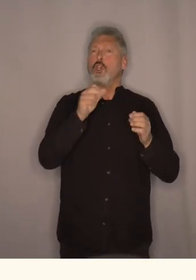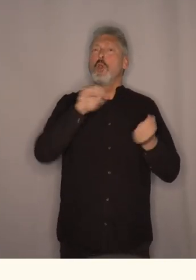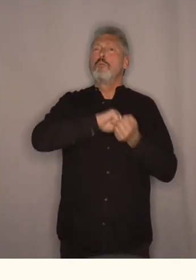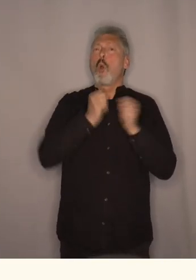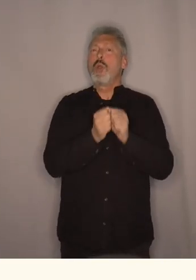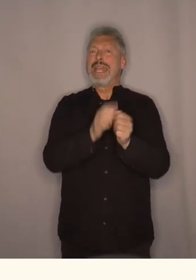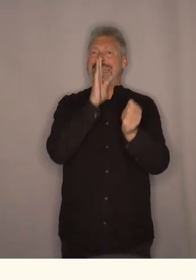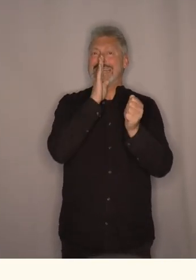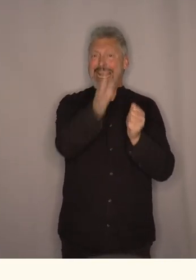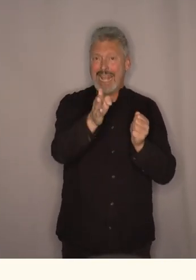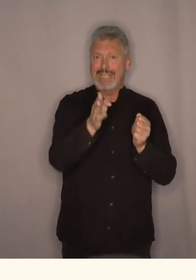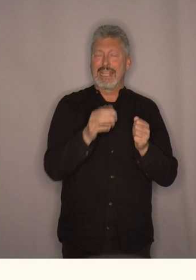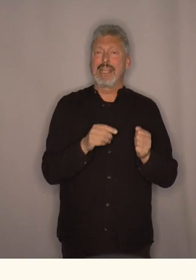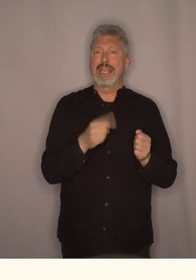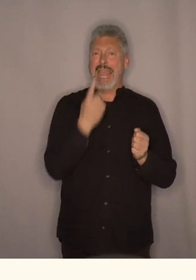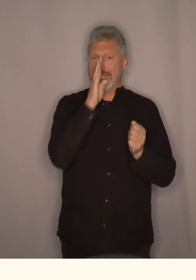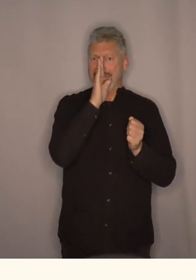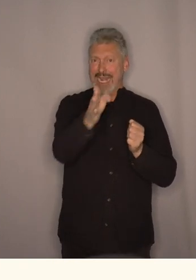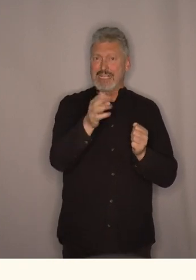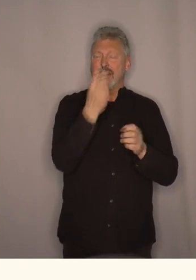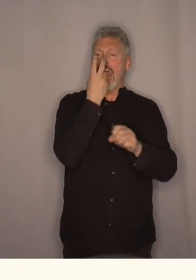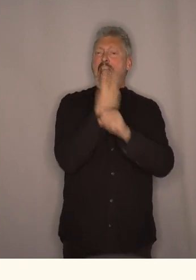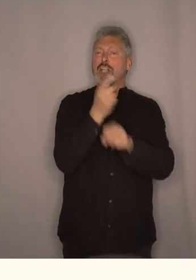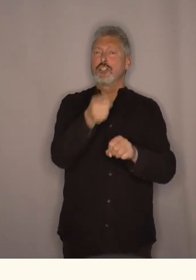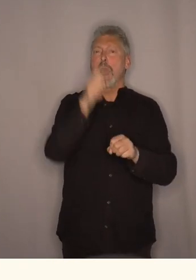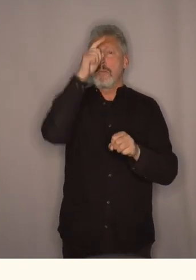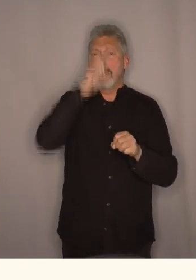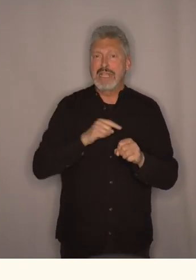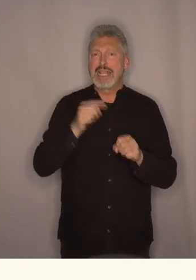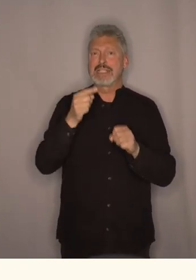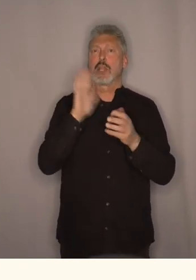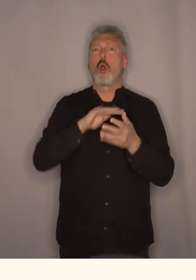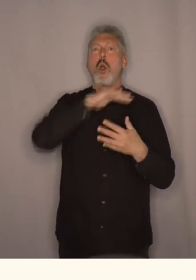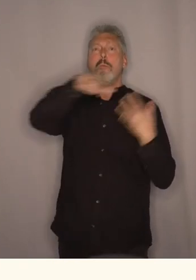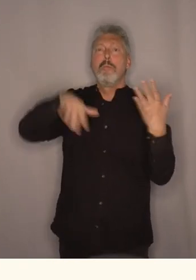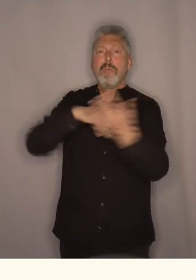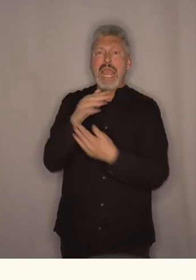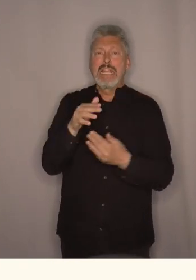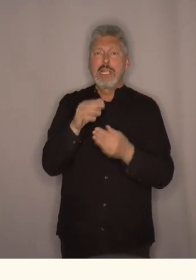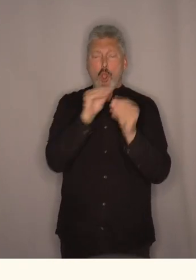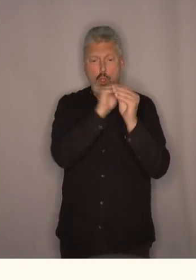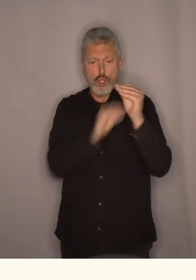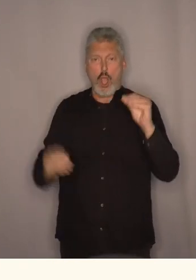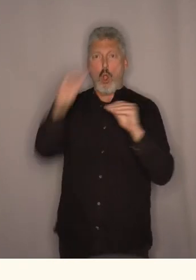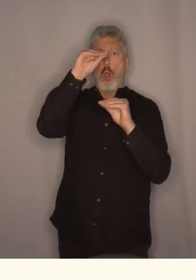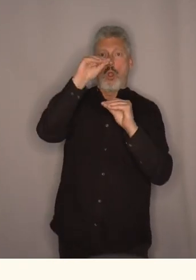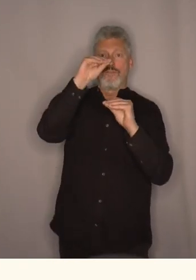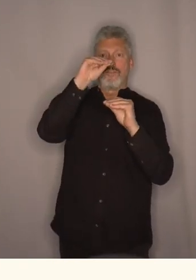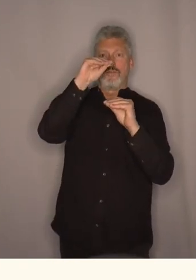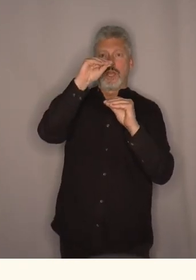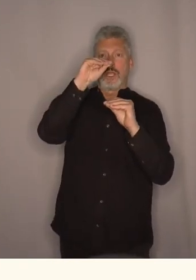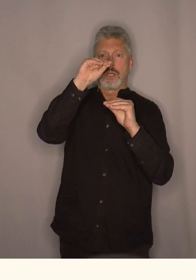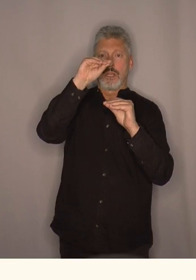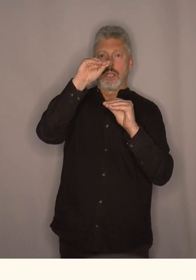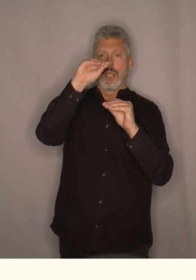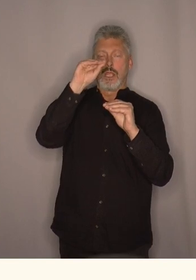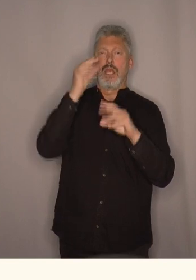En retning hvor vi setter hensyn til mennesker og miljø over hensynet